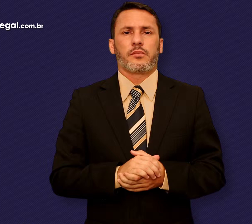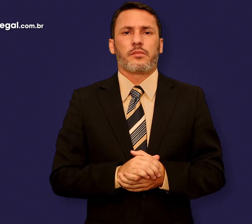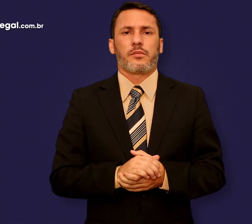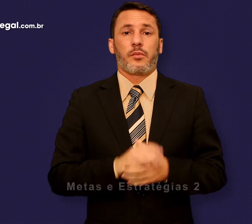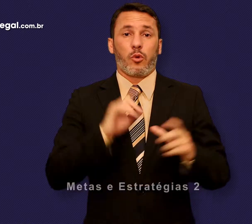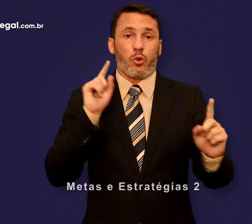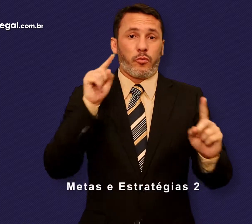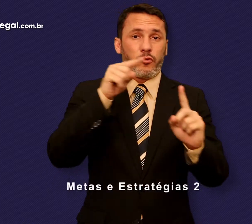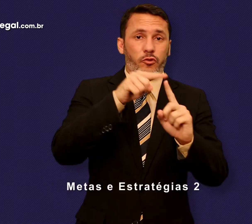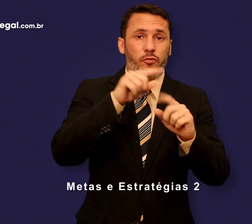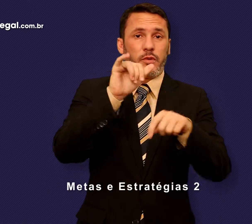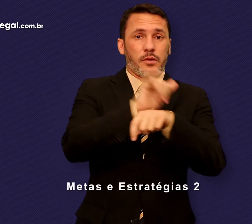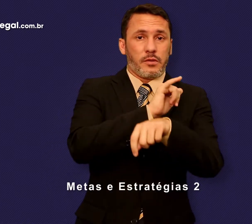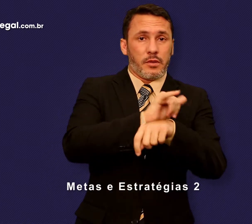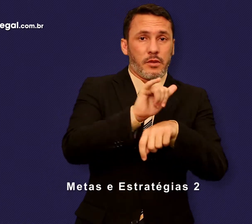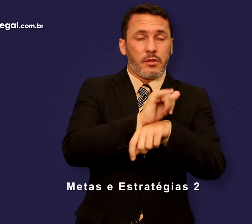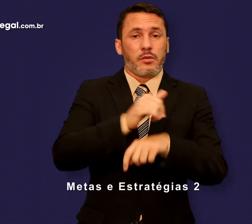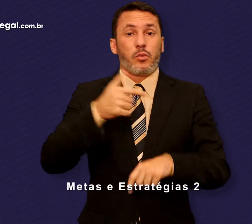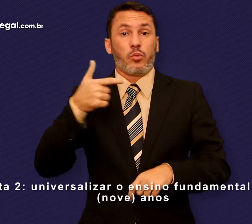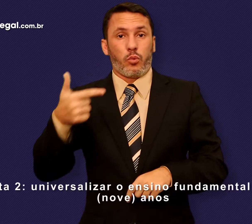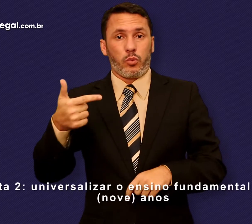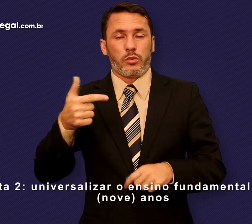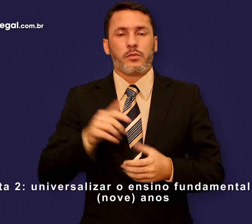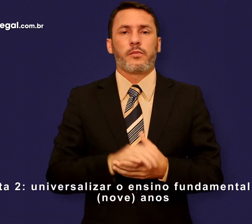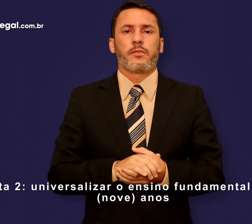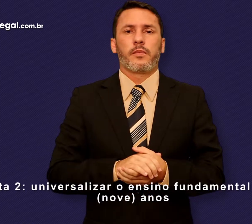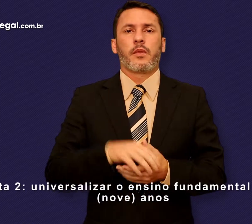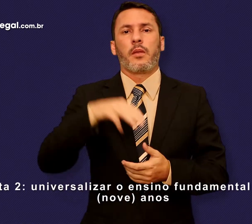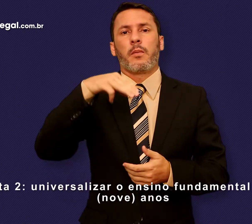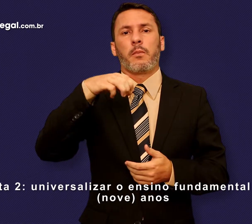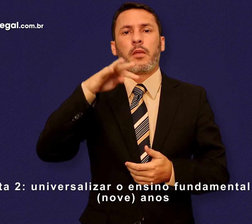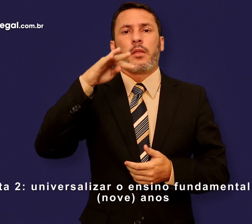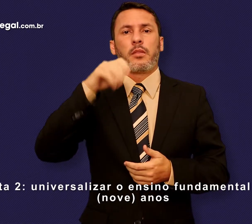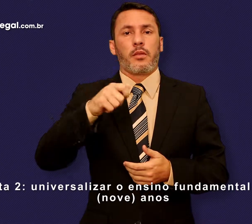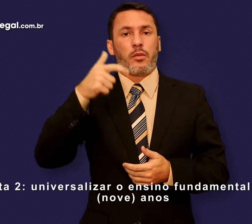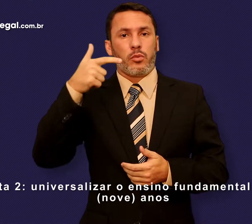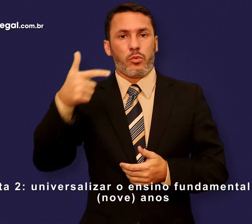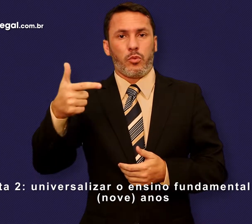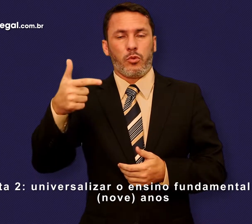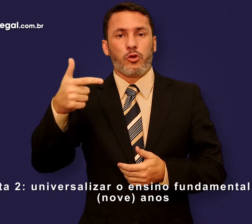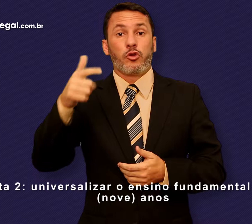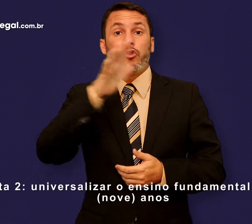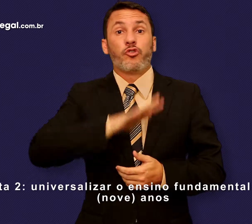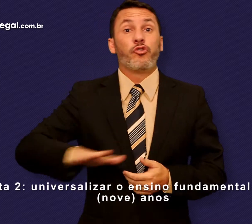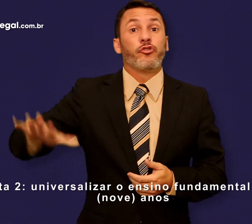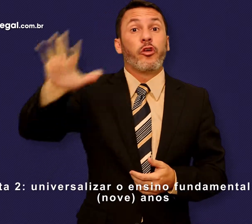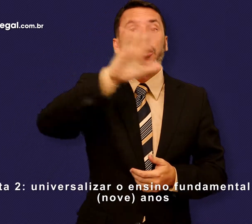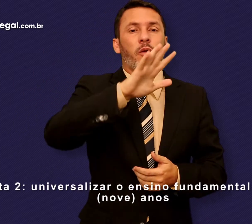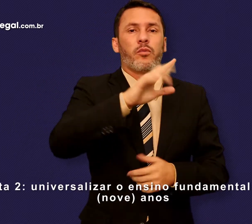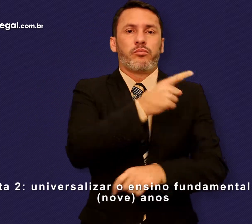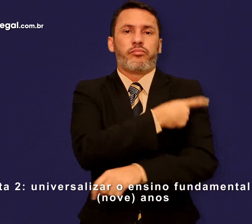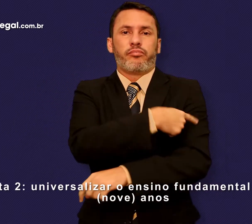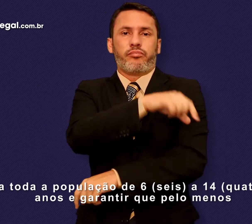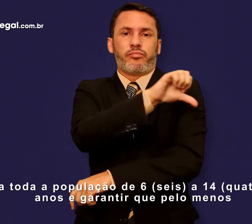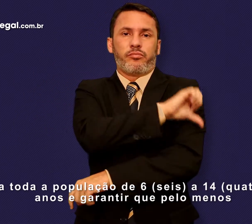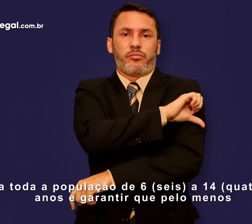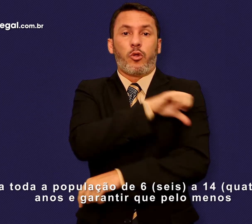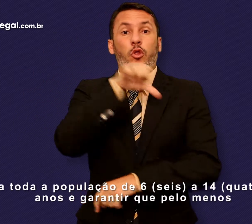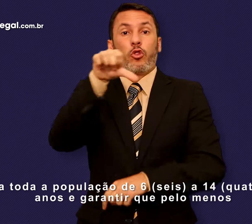Metas e Estratégias 2 Meta 2. Universalizar o ensino fundamental de 9 anos para toda a